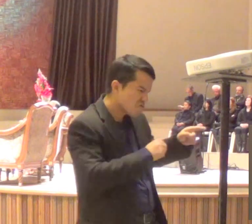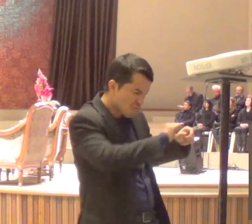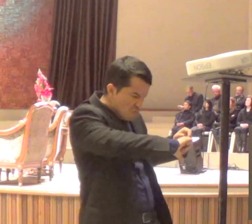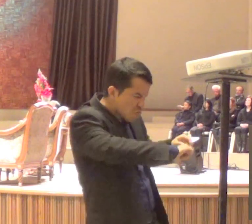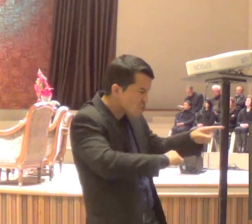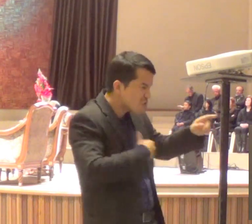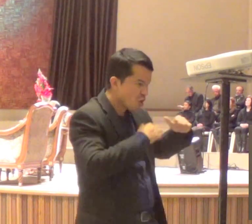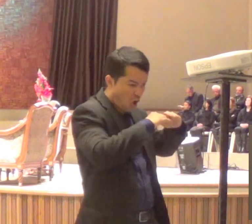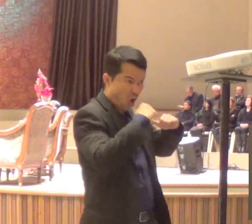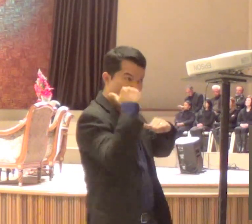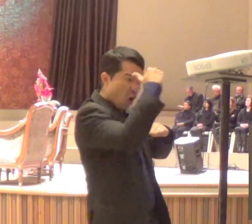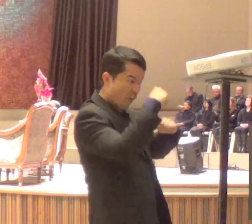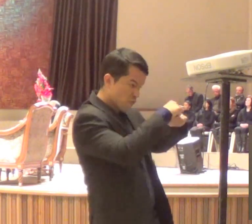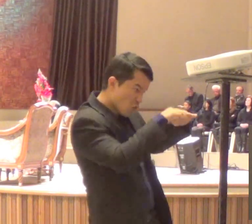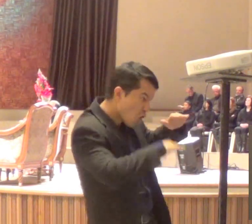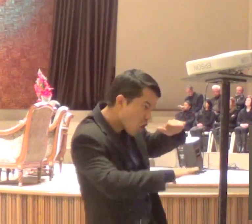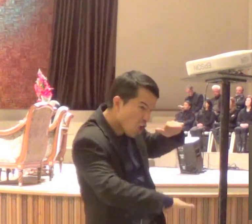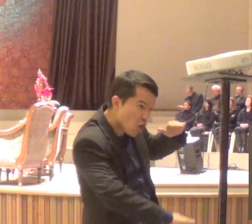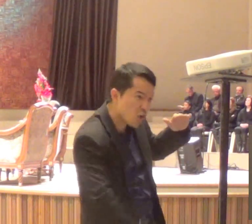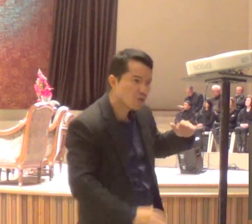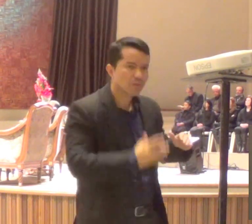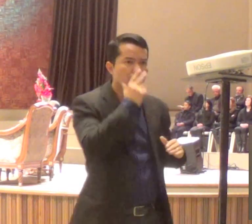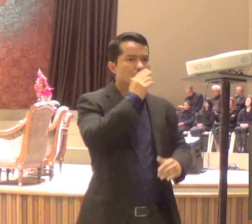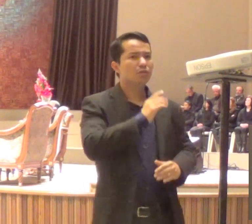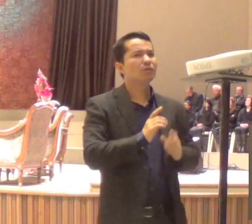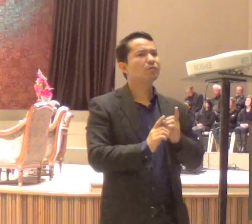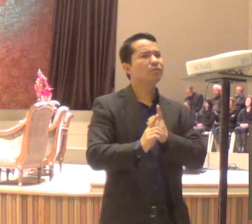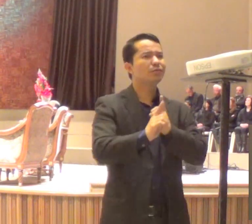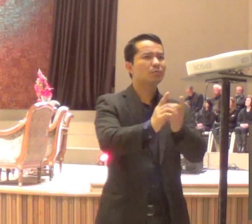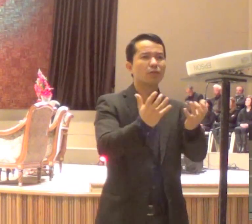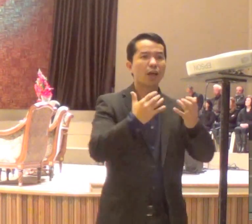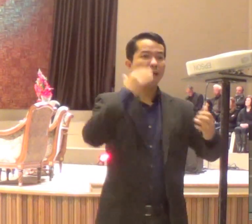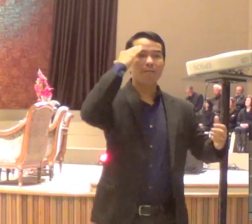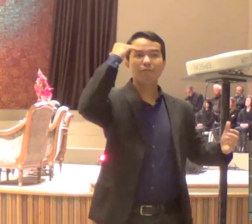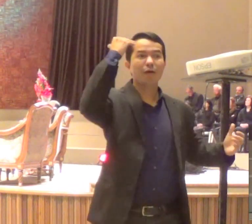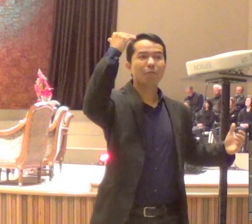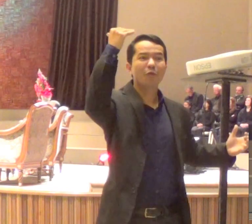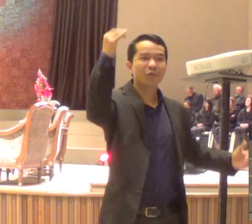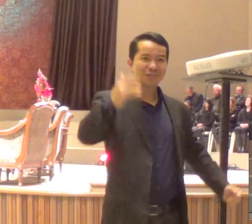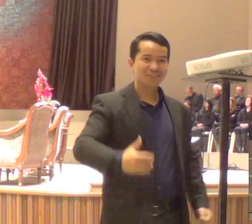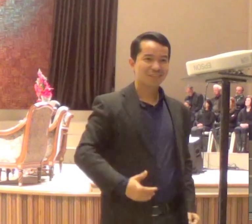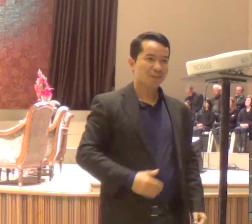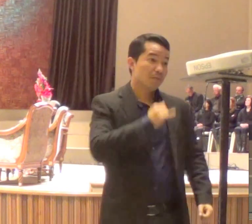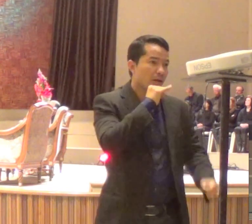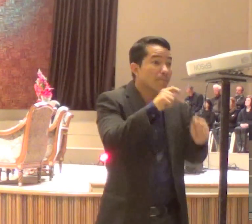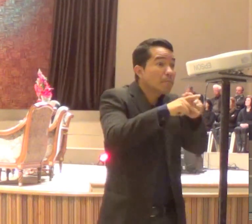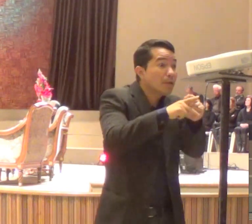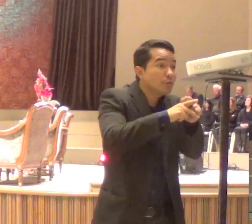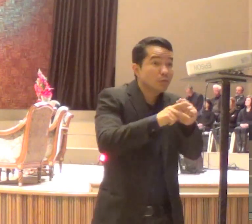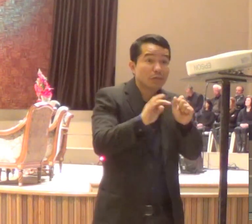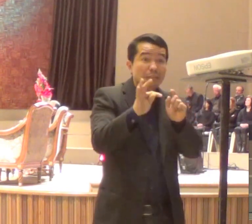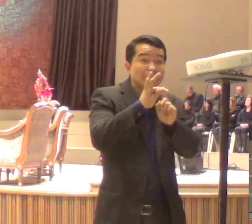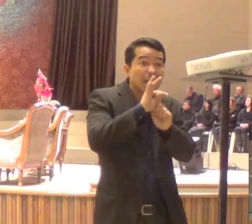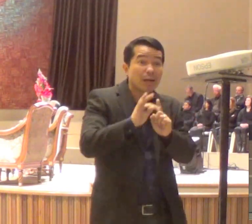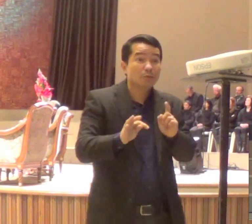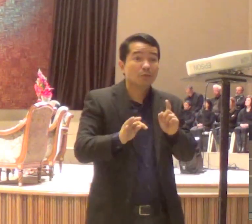conversando, baixinho, qual de nós é o maior? Pedro, Tiago, ou João? quem?